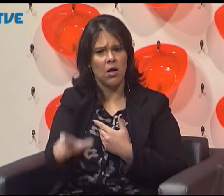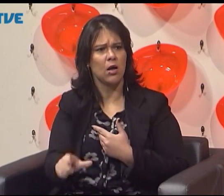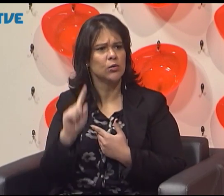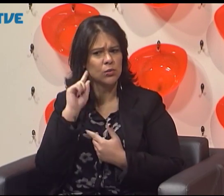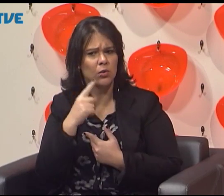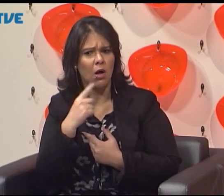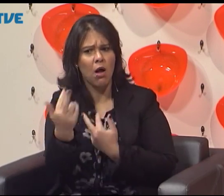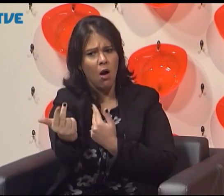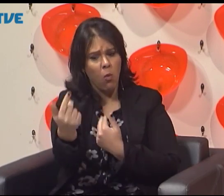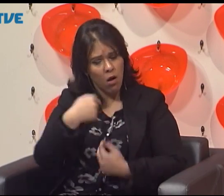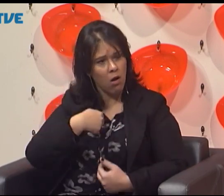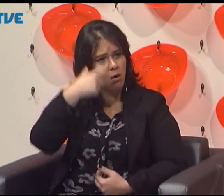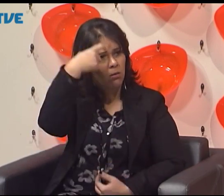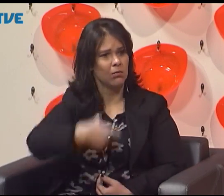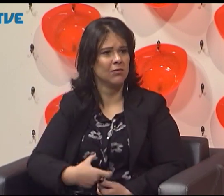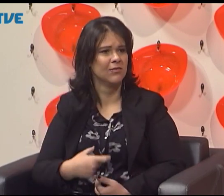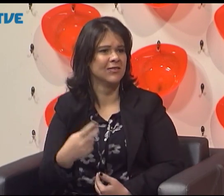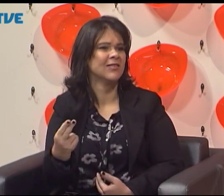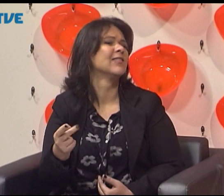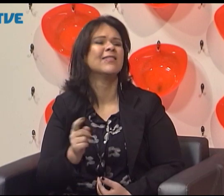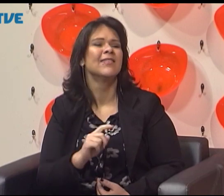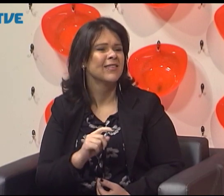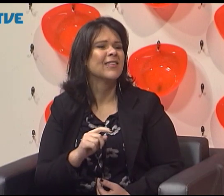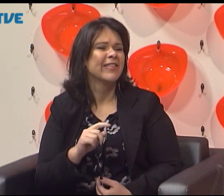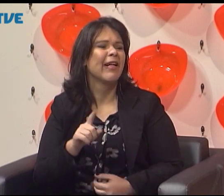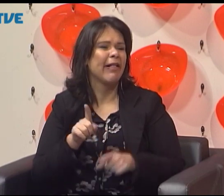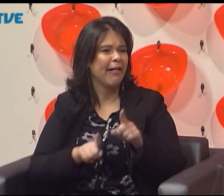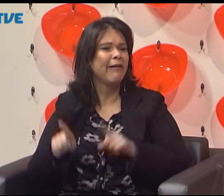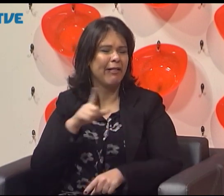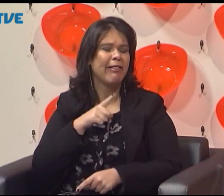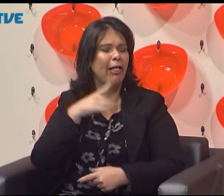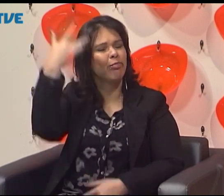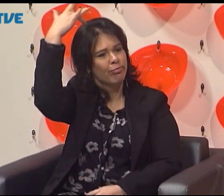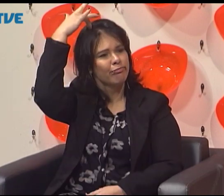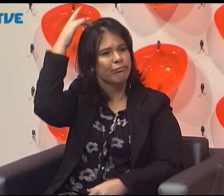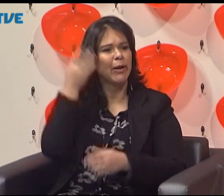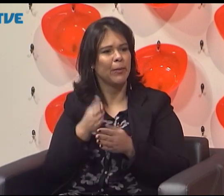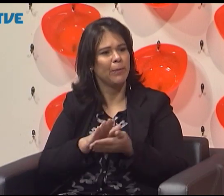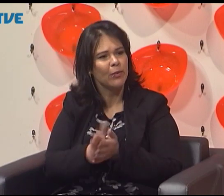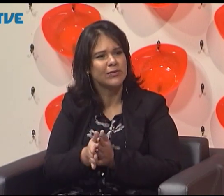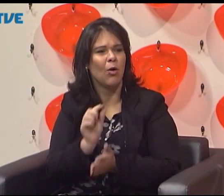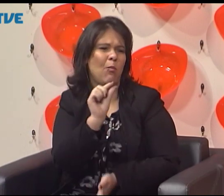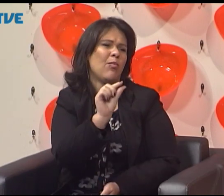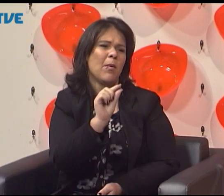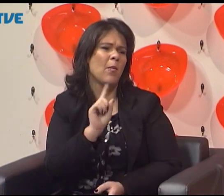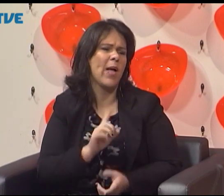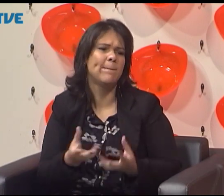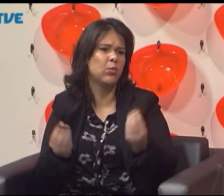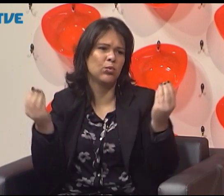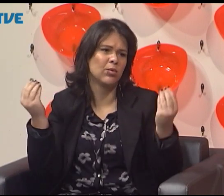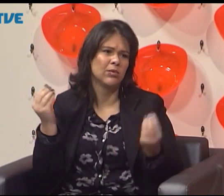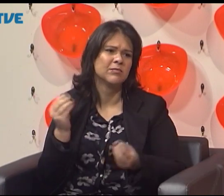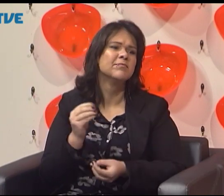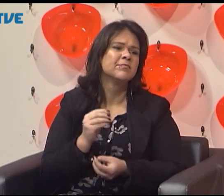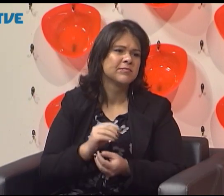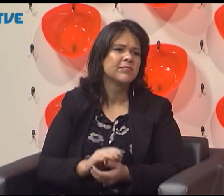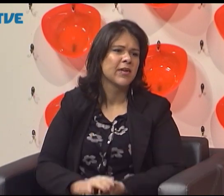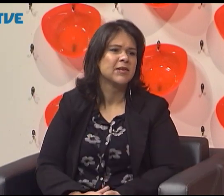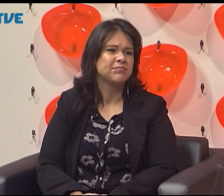a trajetória que a gente viveu, né? Mas isso não nos faz, assim, temos essa certa desconfiança,